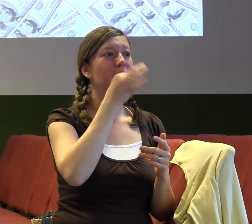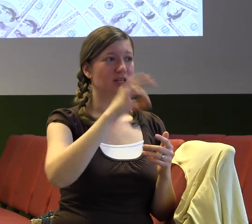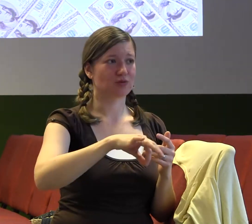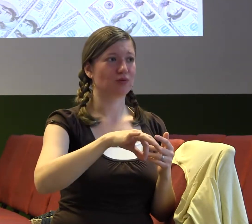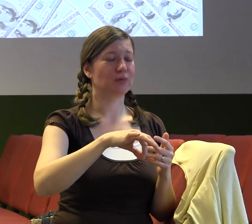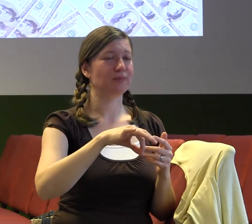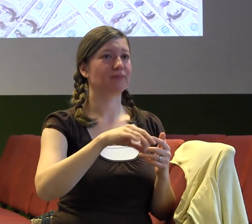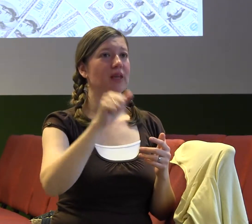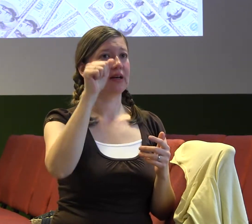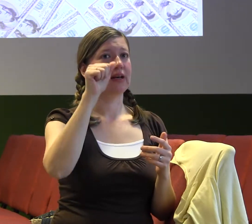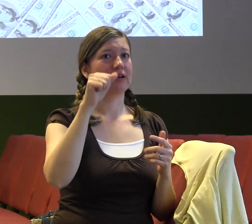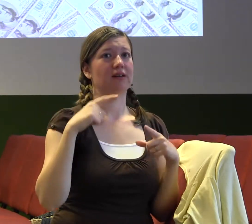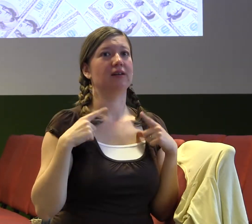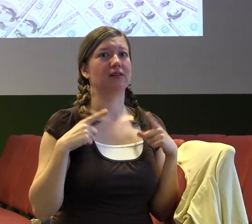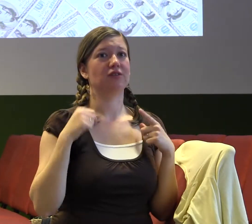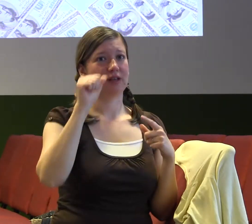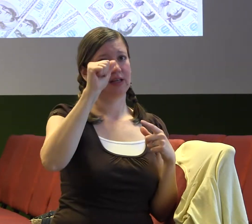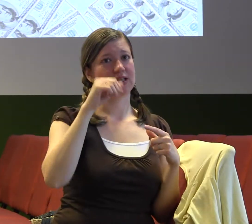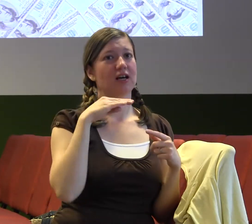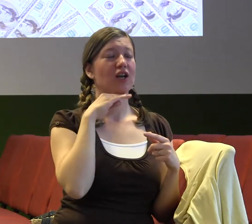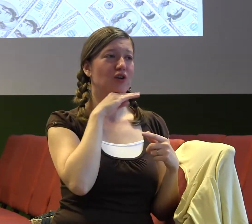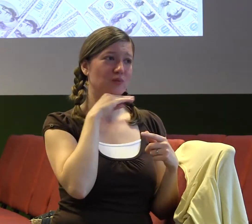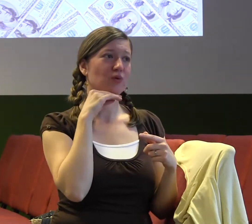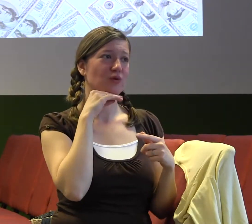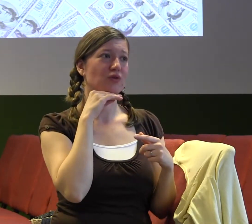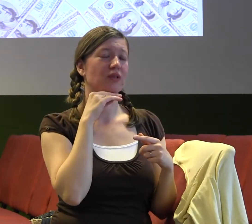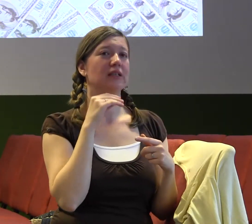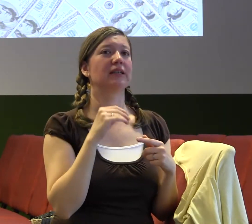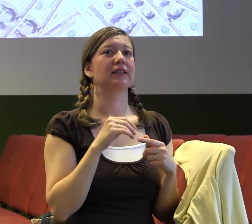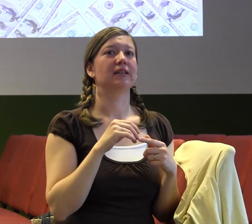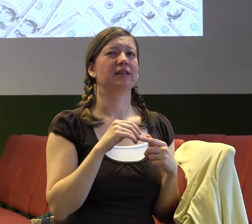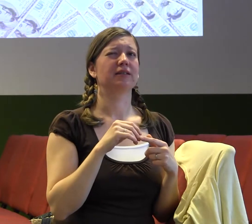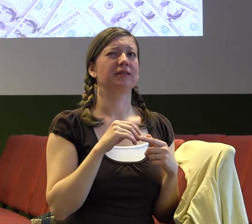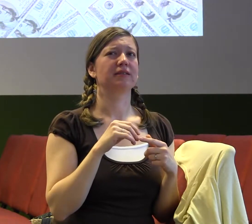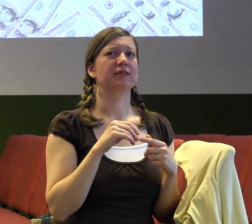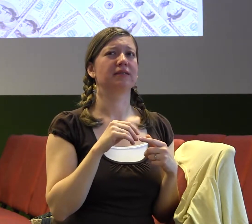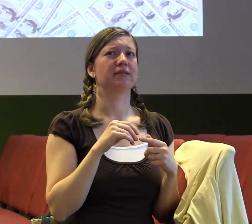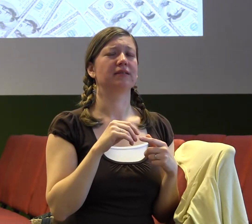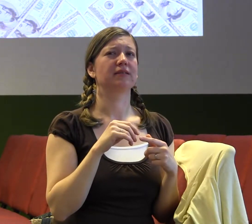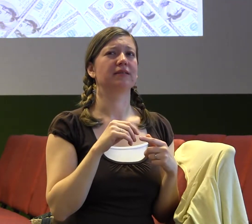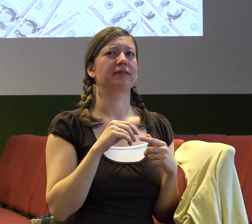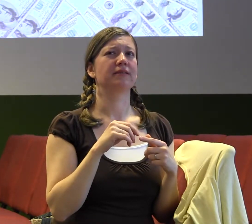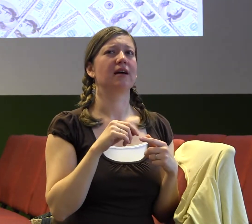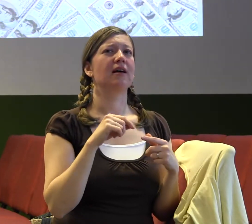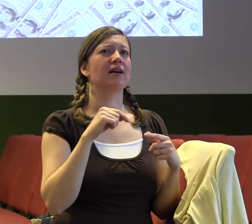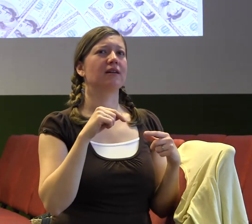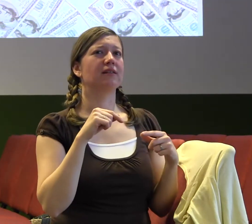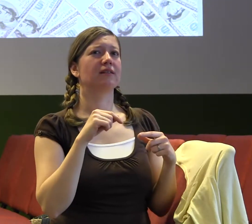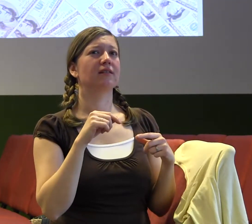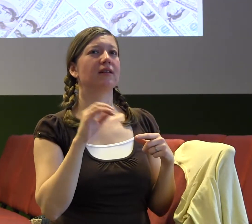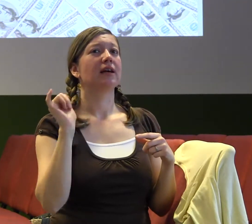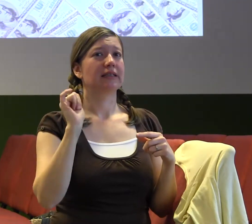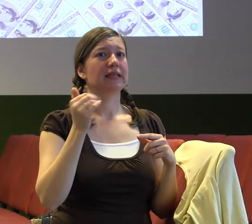všechno koupit, můžu si všechno dovolit a na tomhletom pocitu všemocnosti jde velice rychle získat závislost.